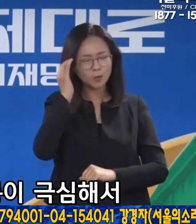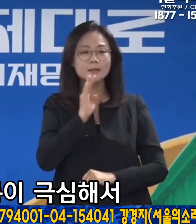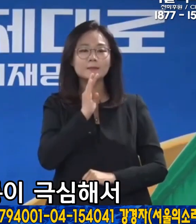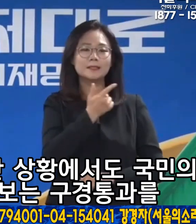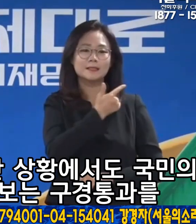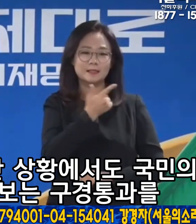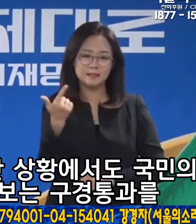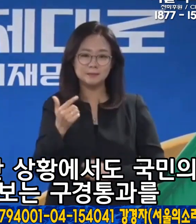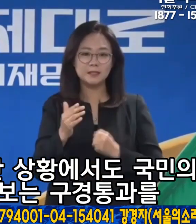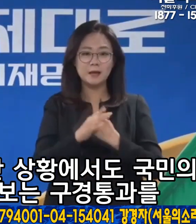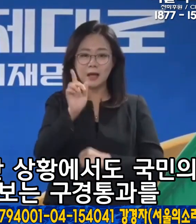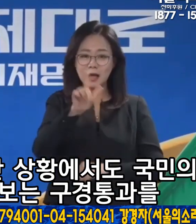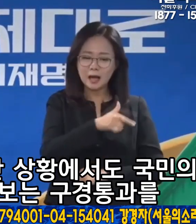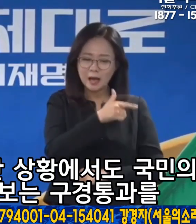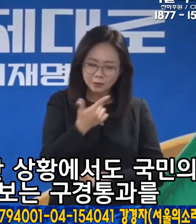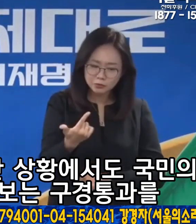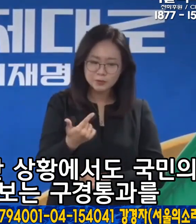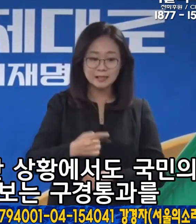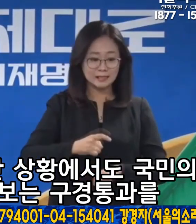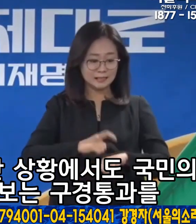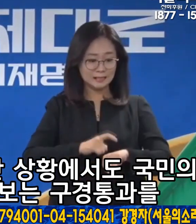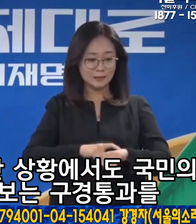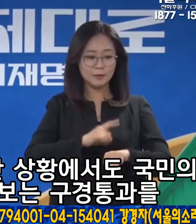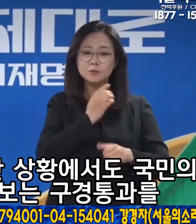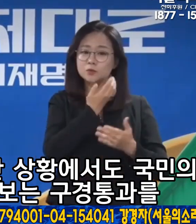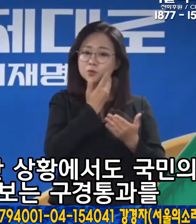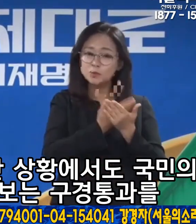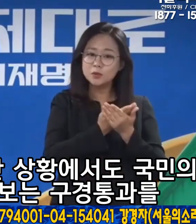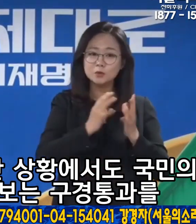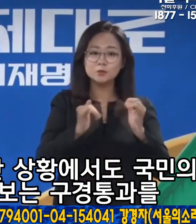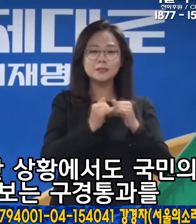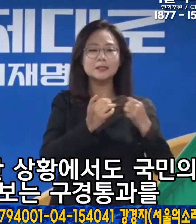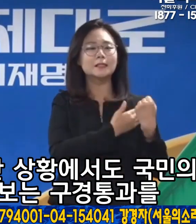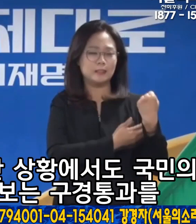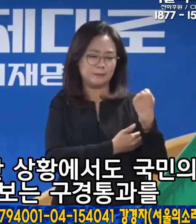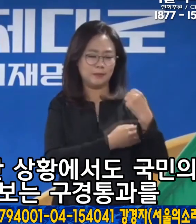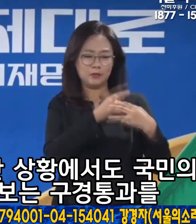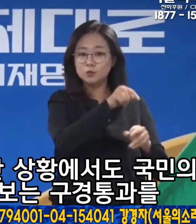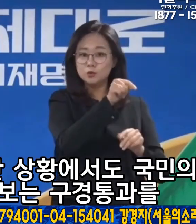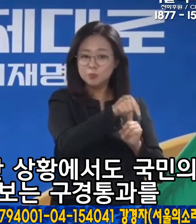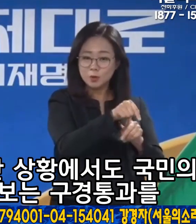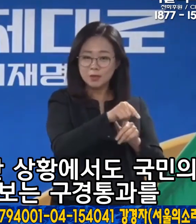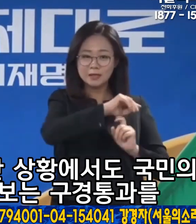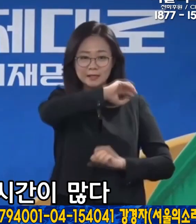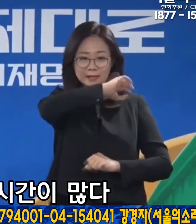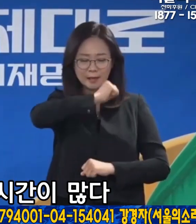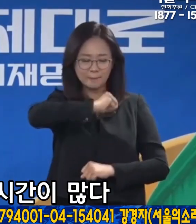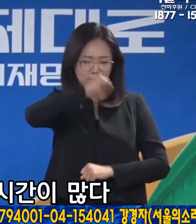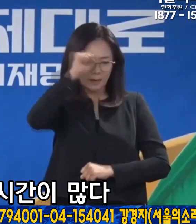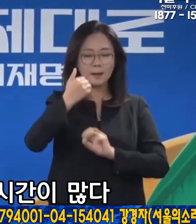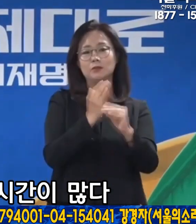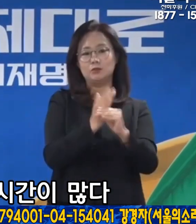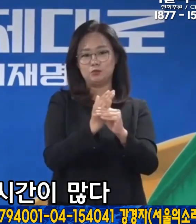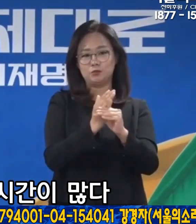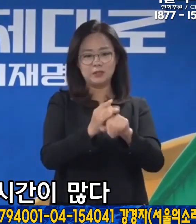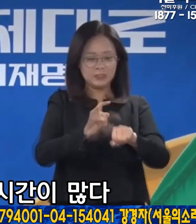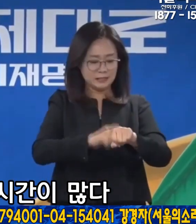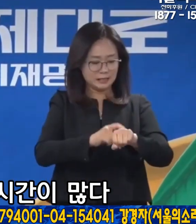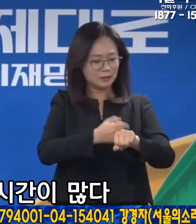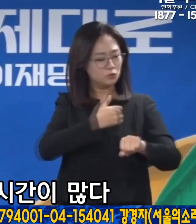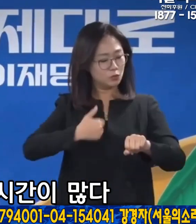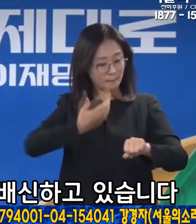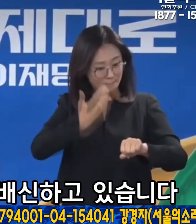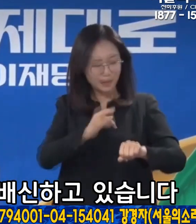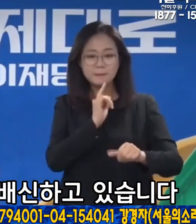극심해서 하루 한시가 시급한 상황에서도 국민의힘과 윤석열 후보는 추경 통과를 반대하고 지간이